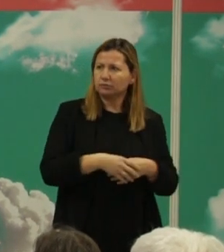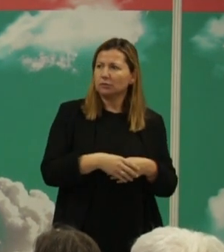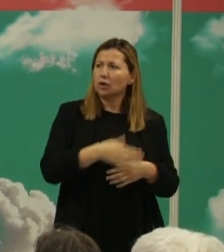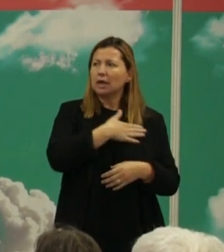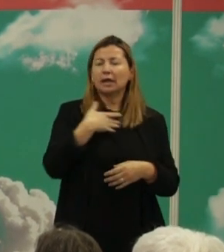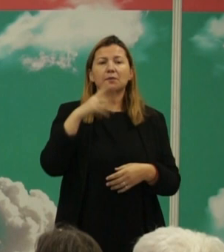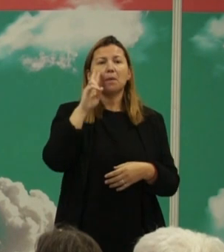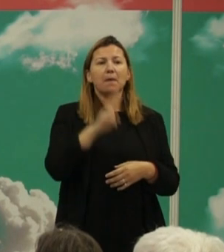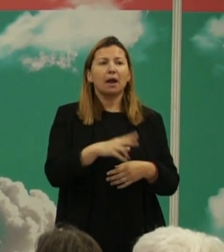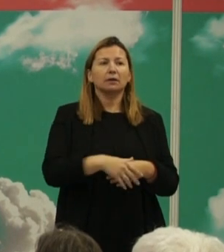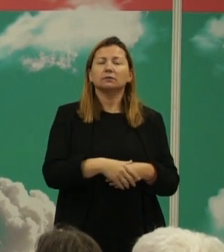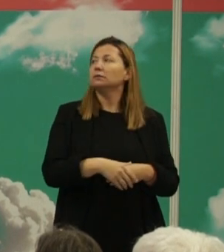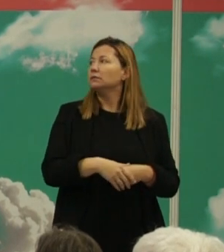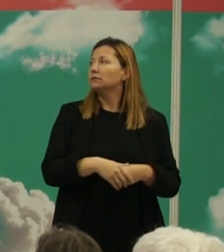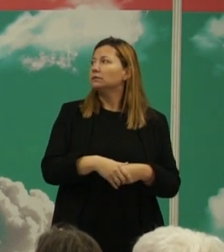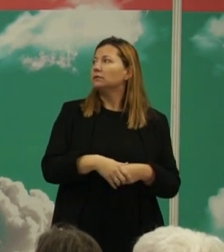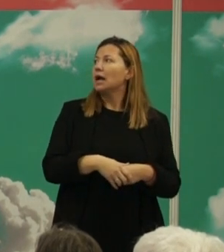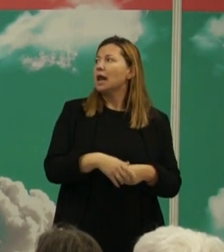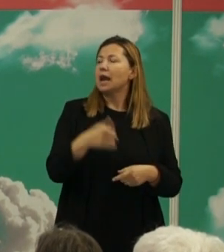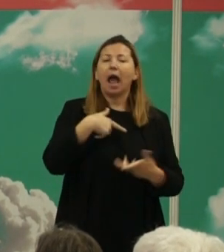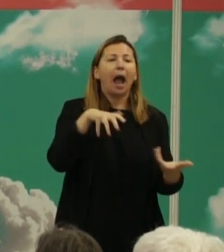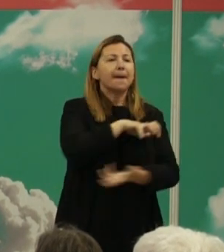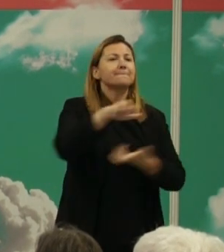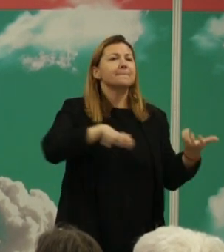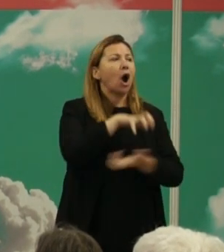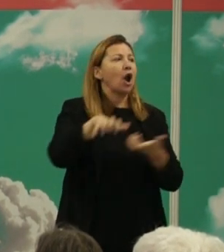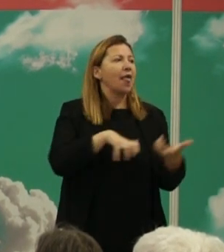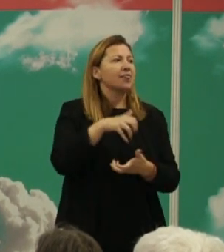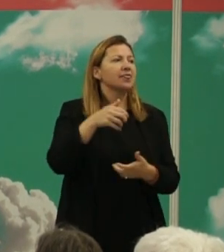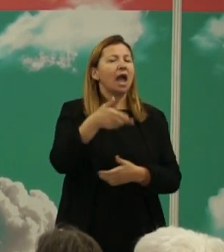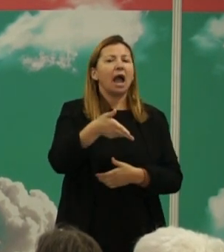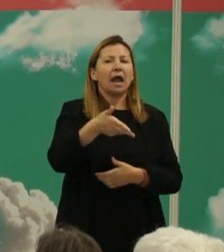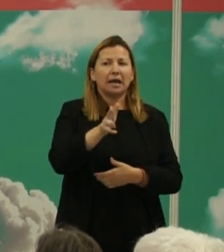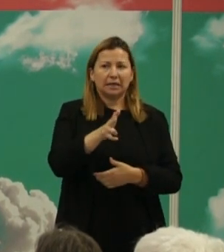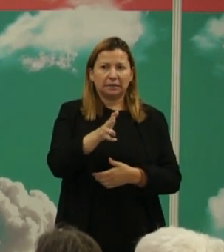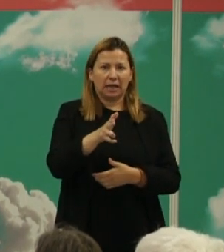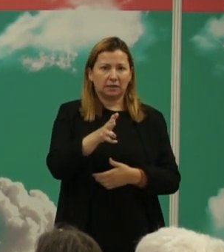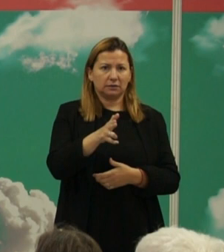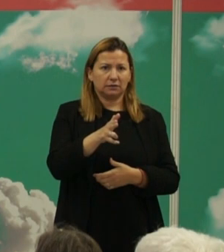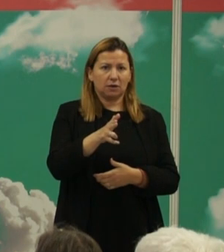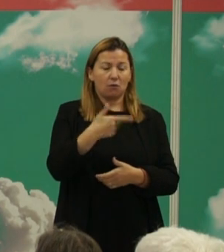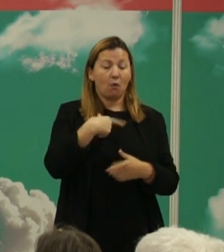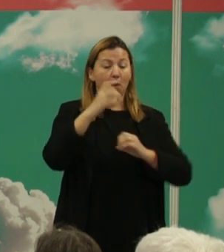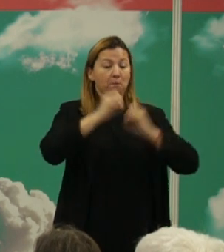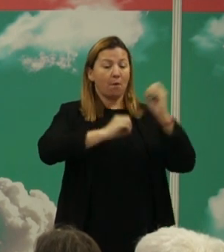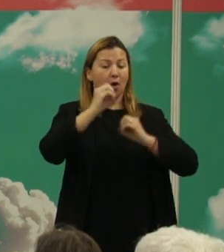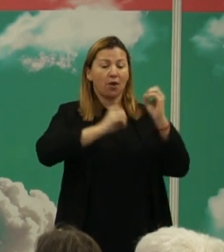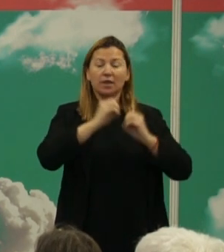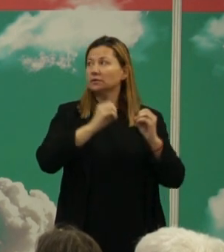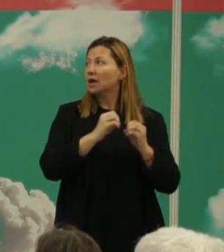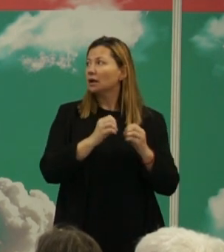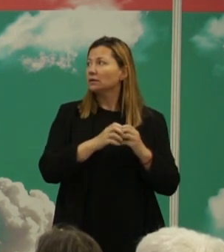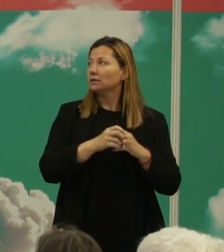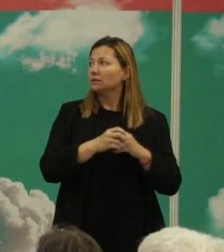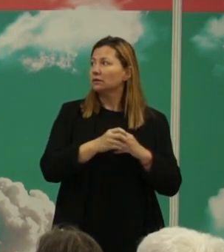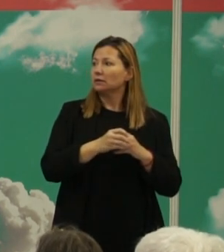que queríamos mirar porque era nuestro interés la violencia letal definida como el porcentaje de muertos por con específicos